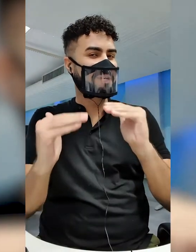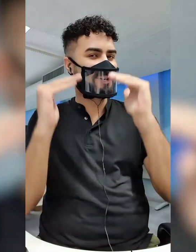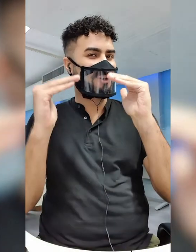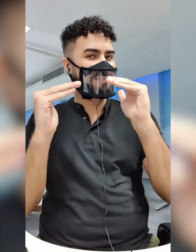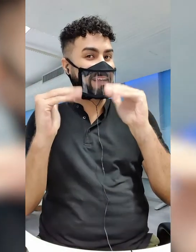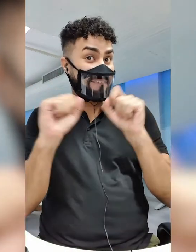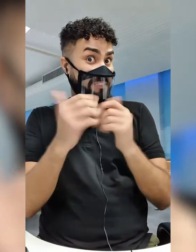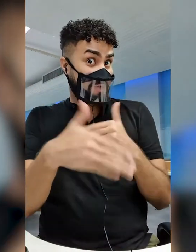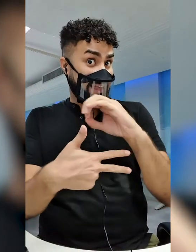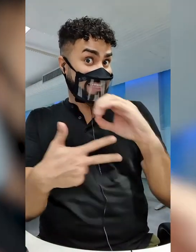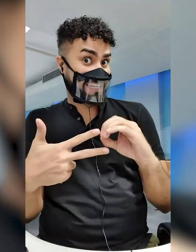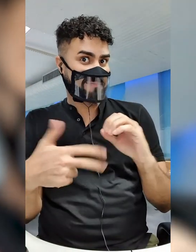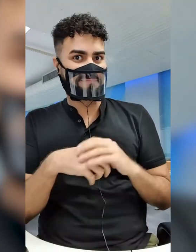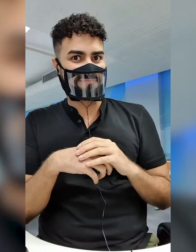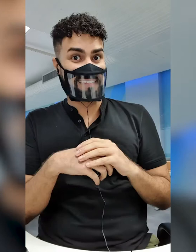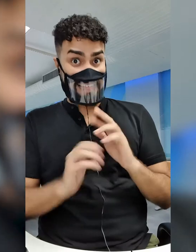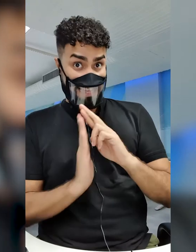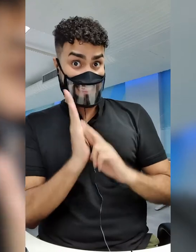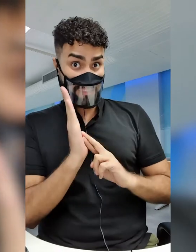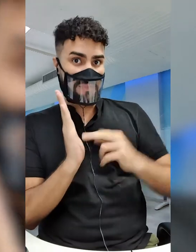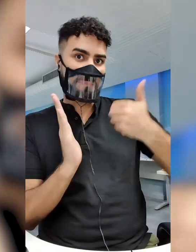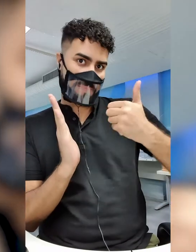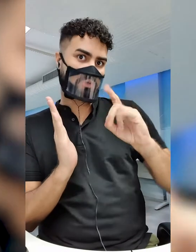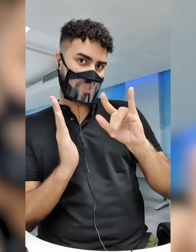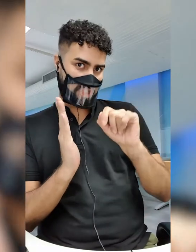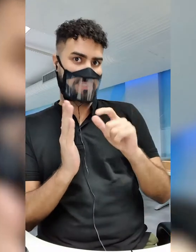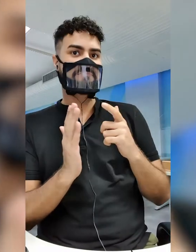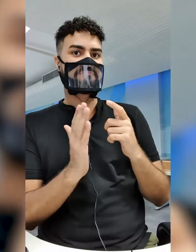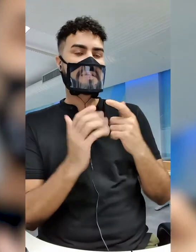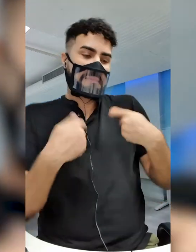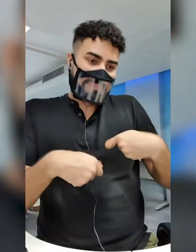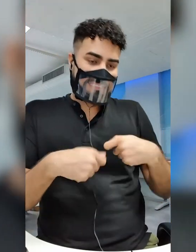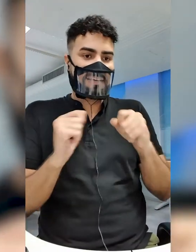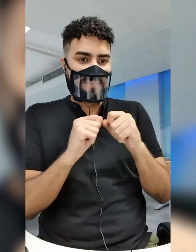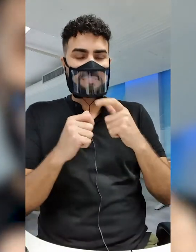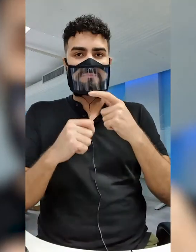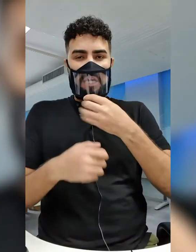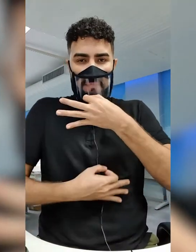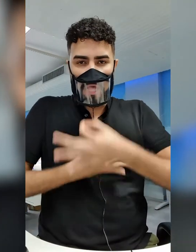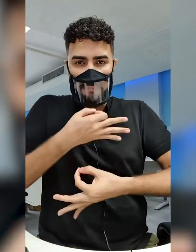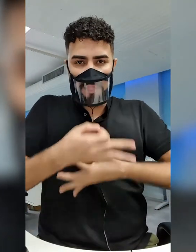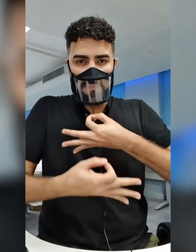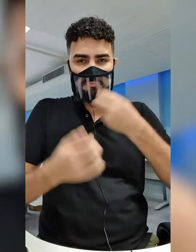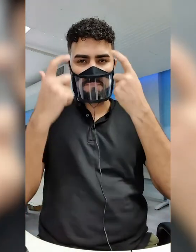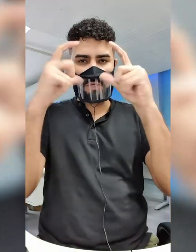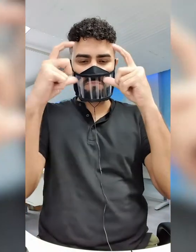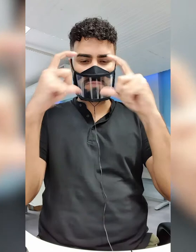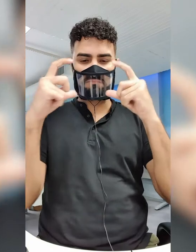Enem. Essa prova é aplicada no primeiro dia de exame. O candidato precisa fazer uma dissertação argumentativa,